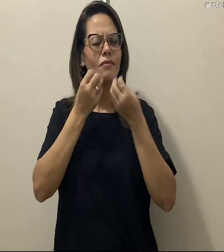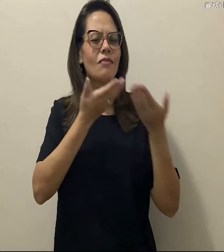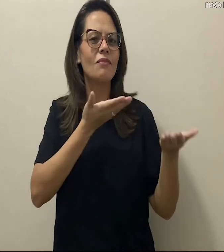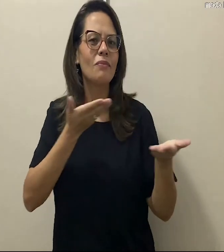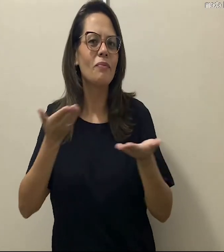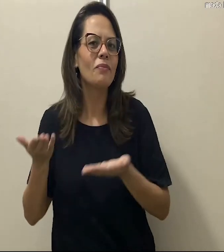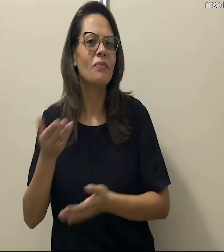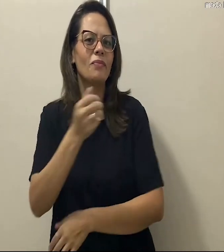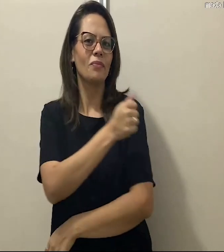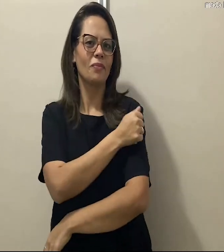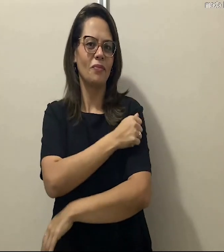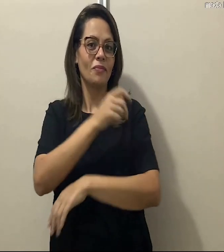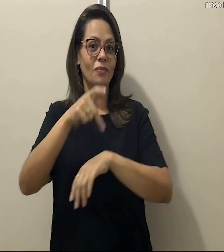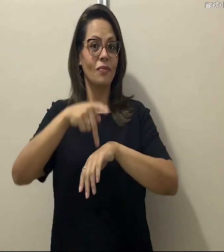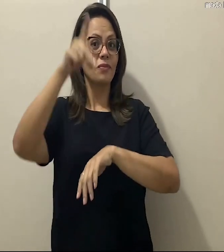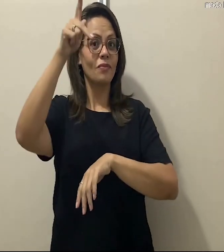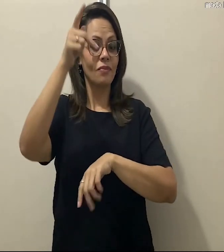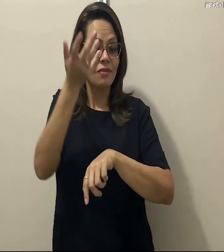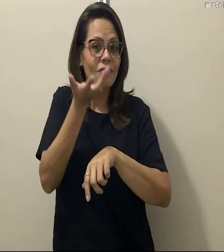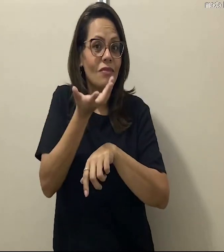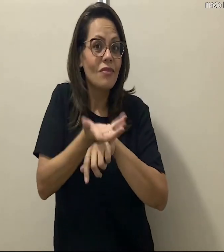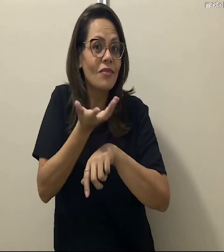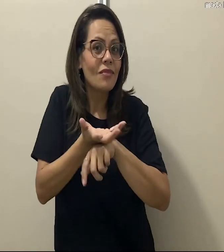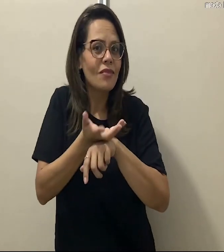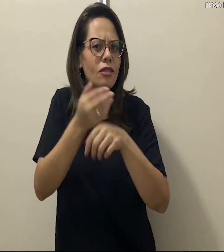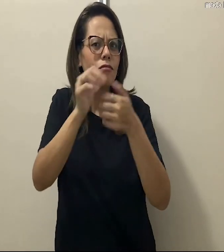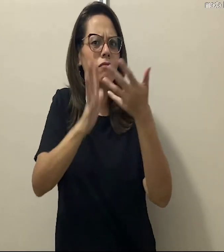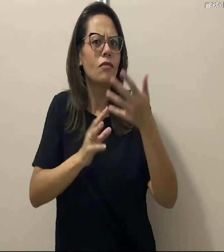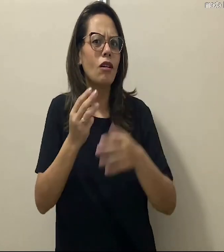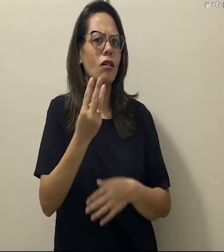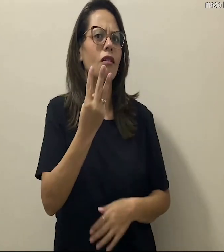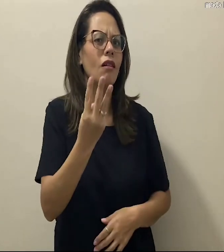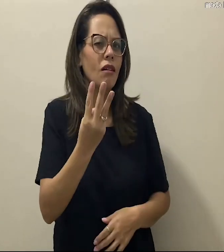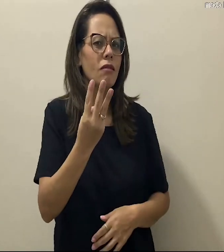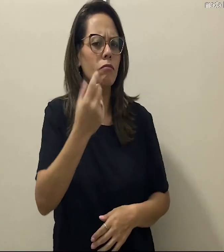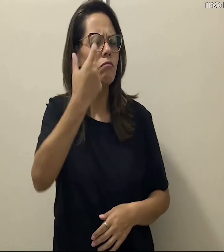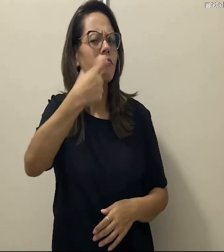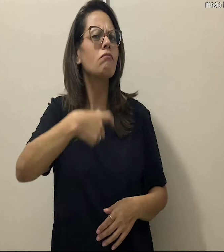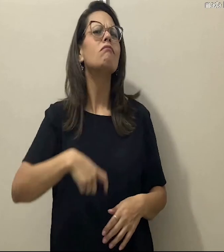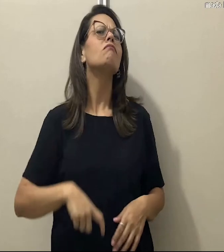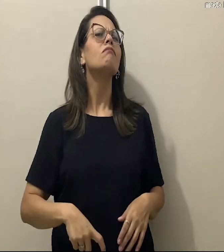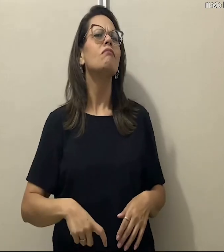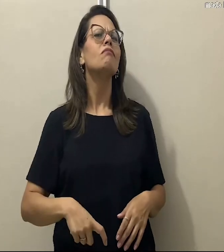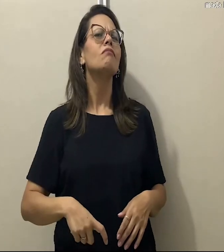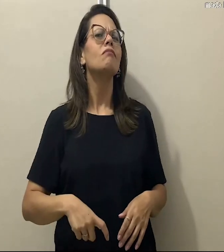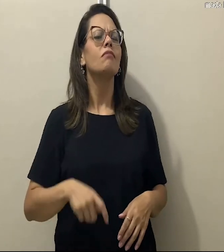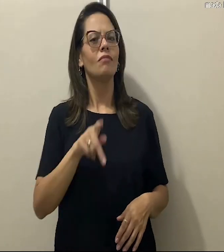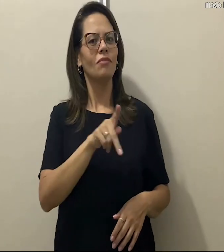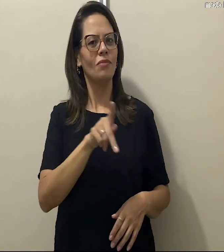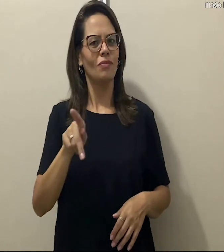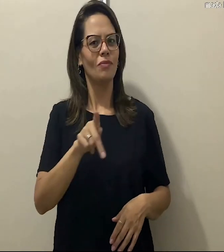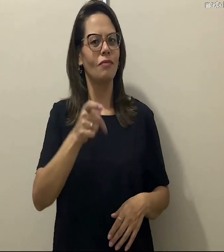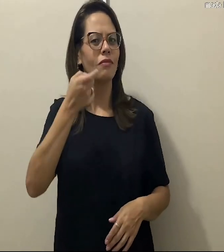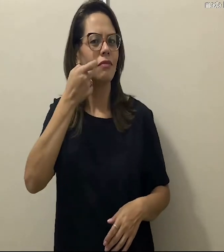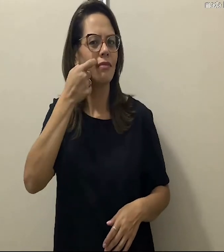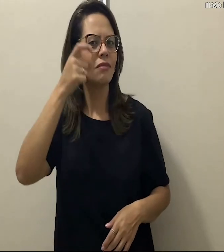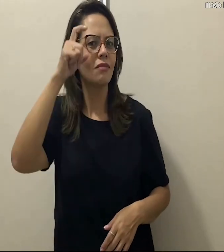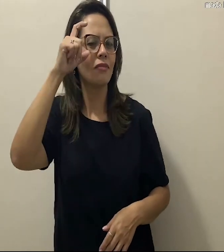Bem-vindos, alunos da POS. Agora, vamos à disciplina de Libras 3. Quem sou eu? Sou a